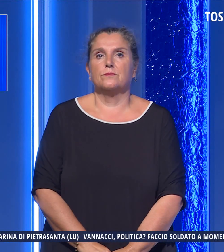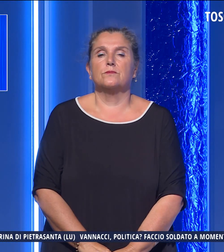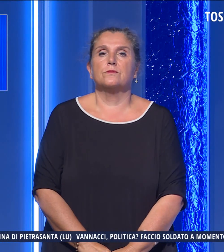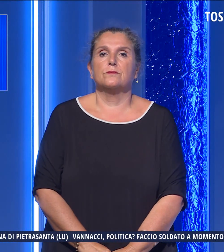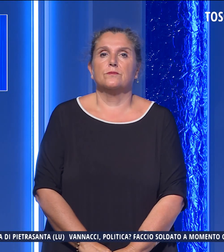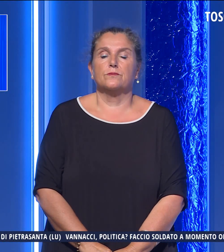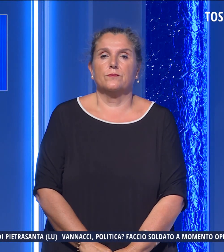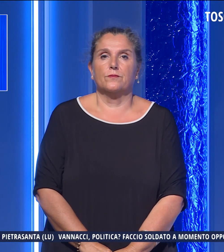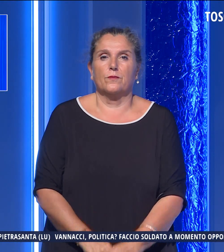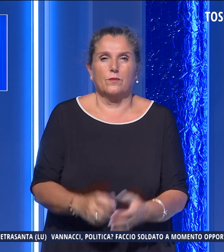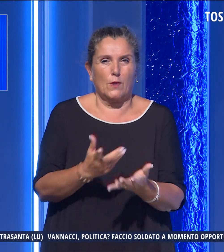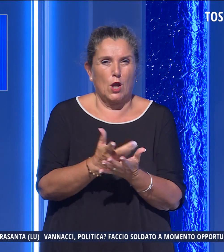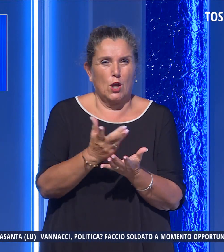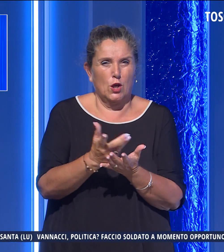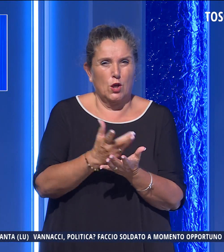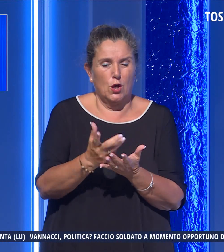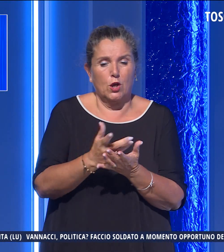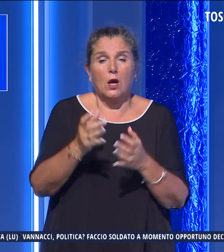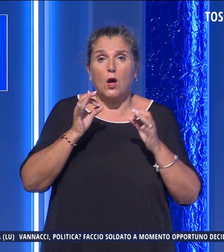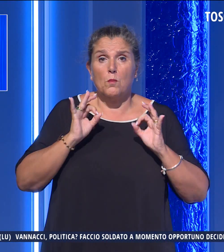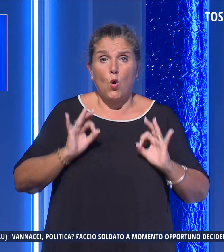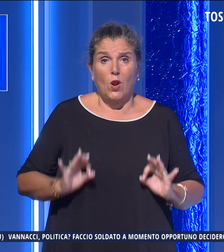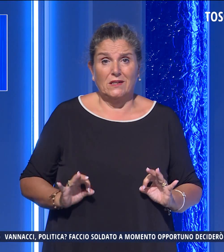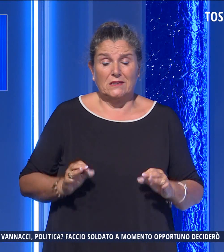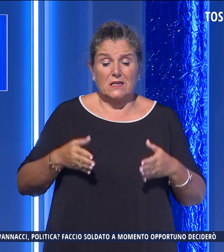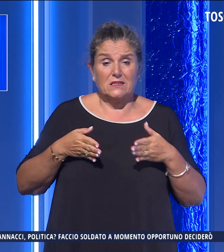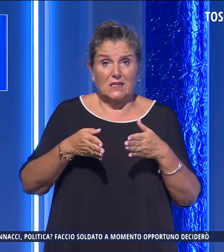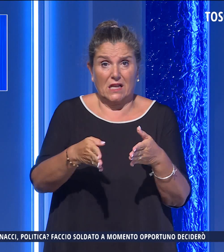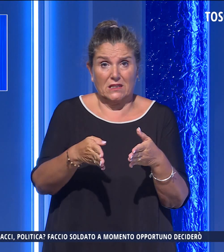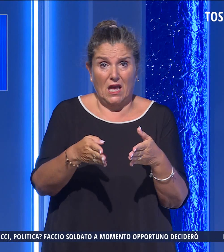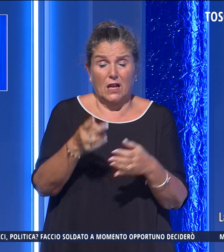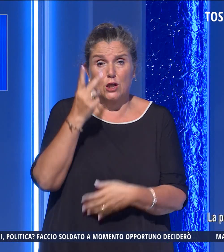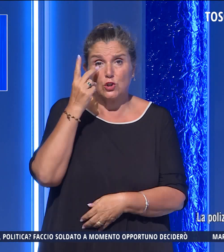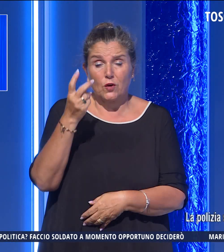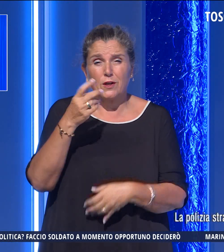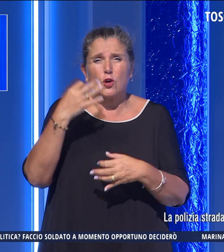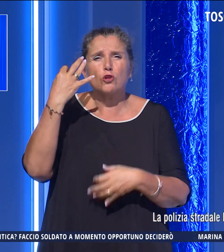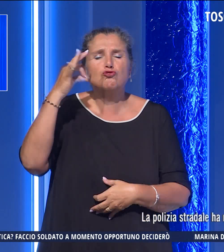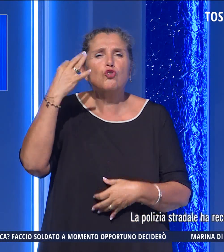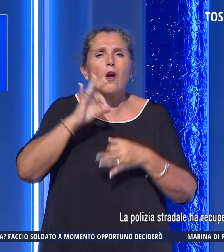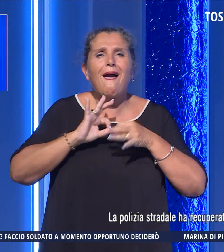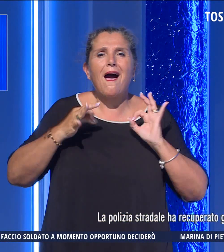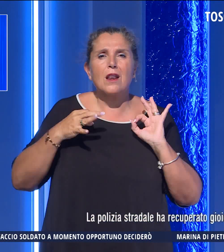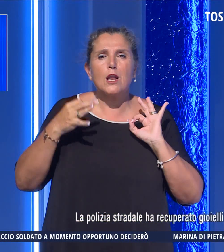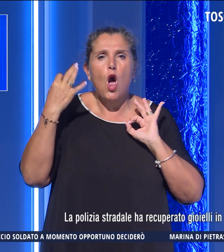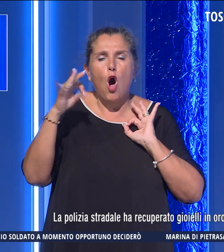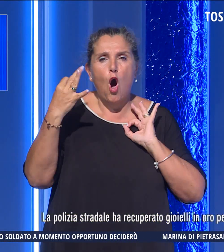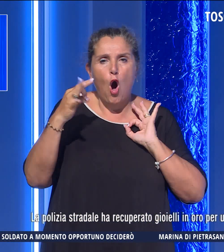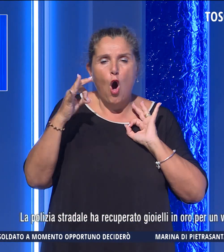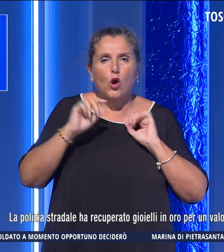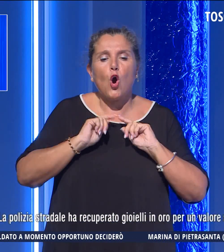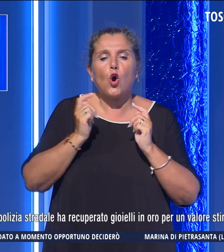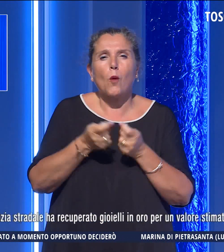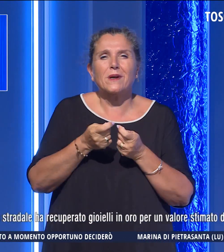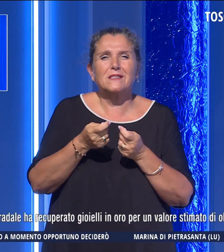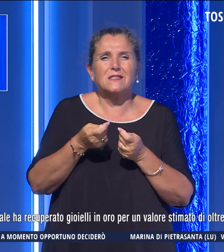Ancora cronaca la polizia stradale ha recuperato gioielli in oro per un valore